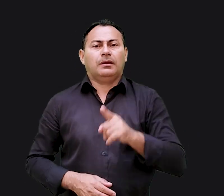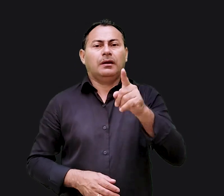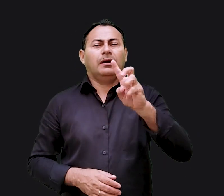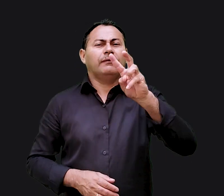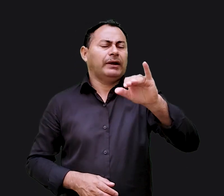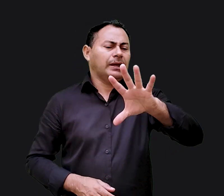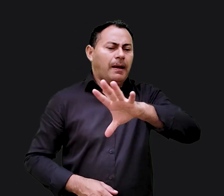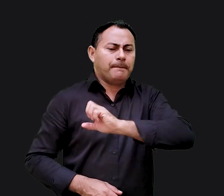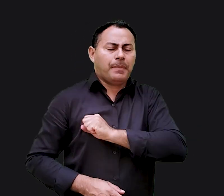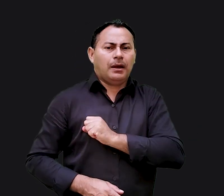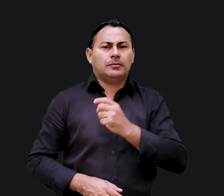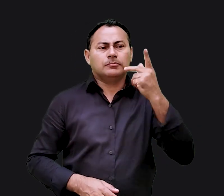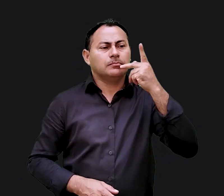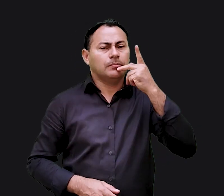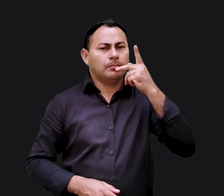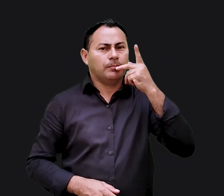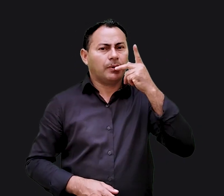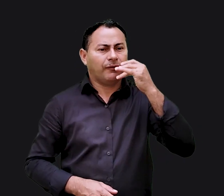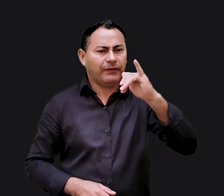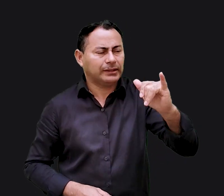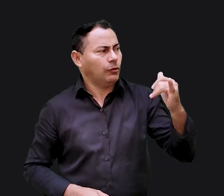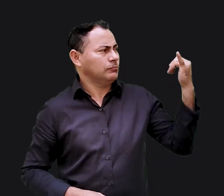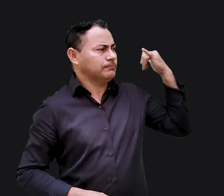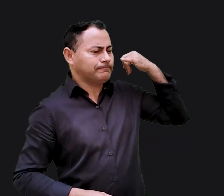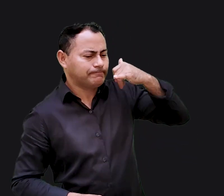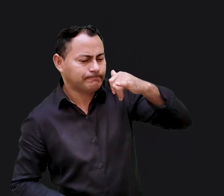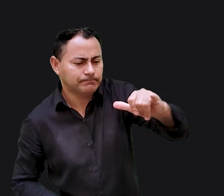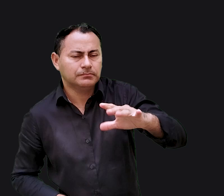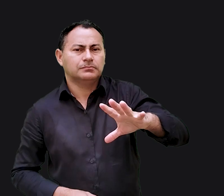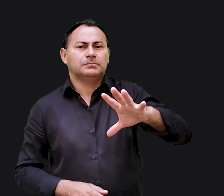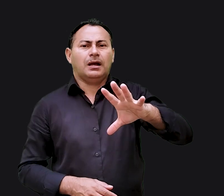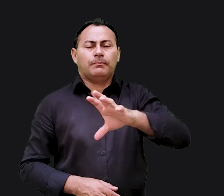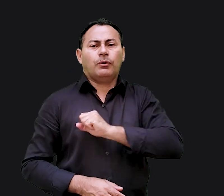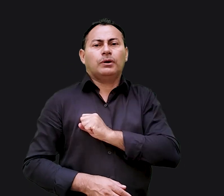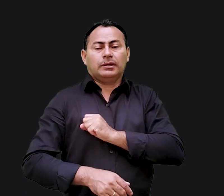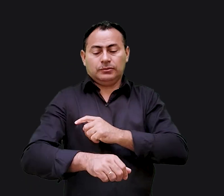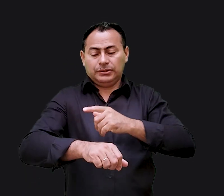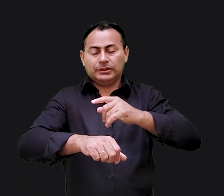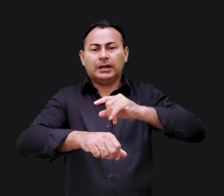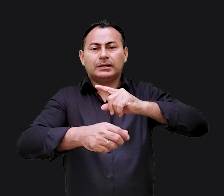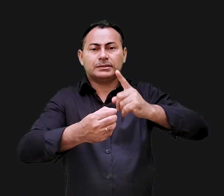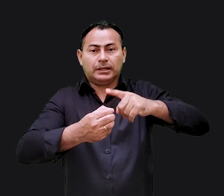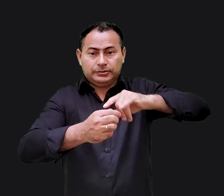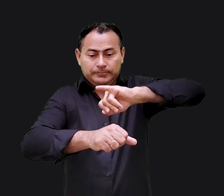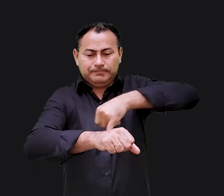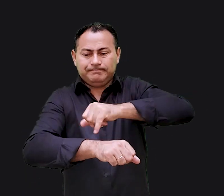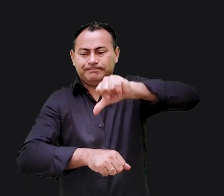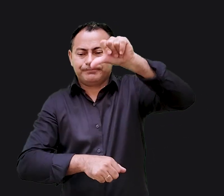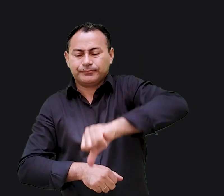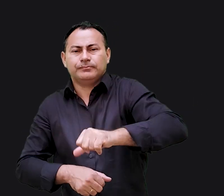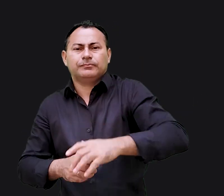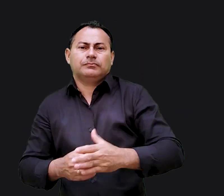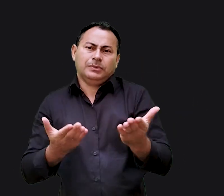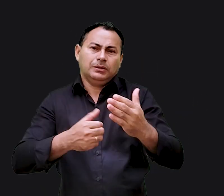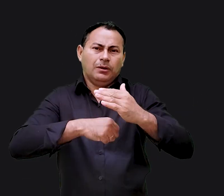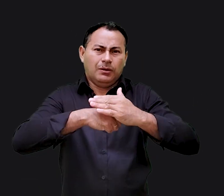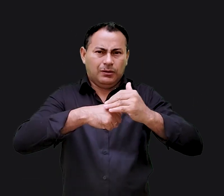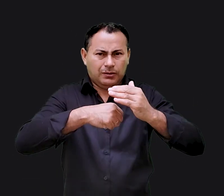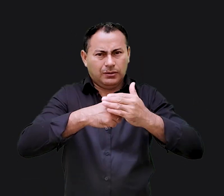você vai amar o profeta que pregou na época em que a queda de Jerusalém estava acontecendo querido ouvinte